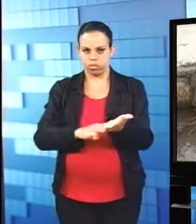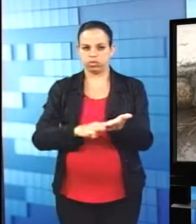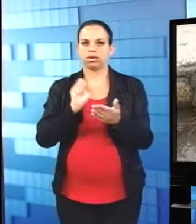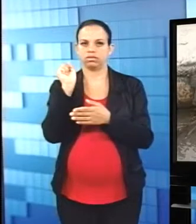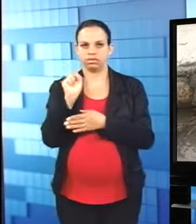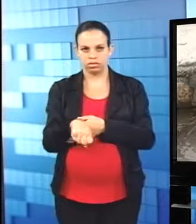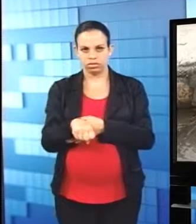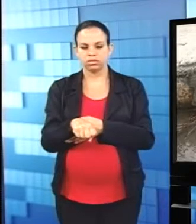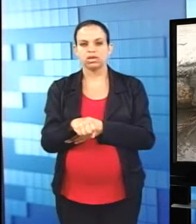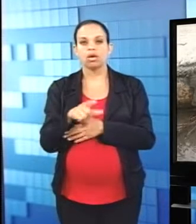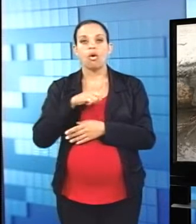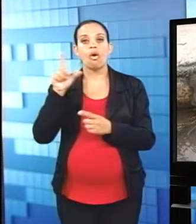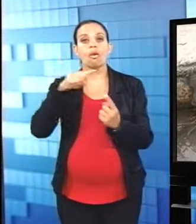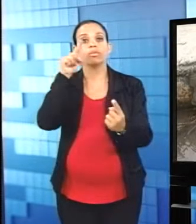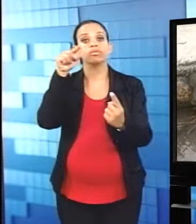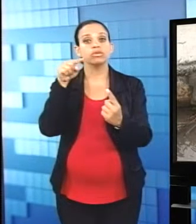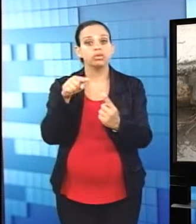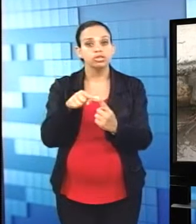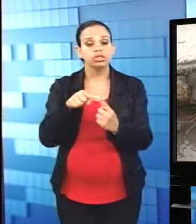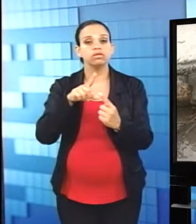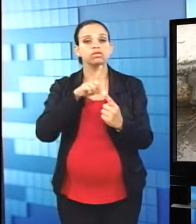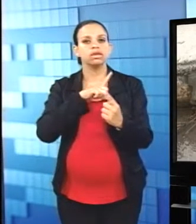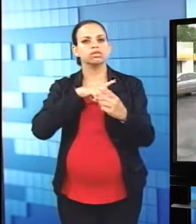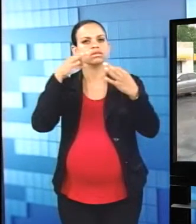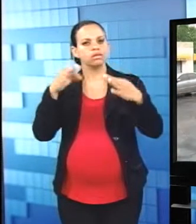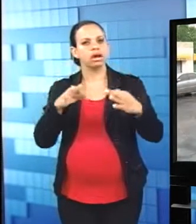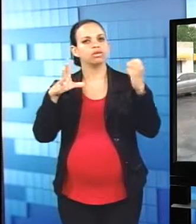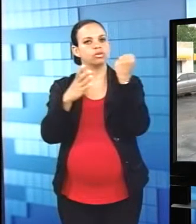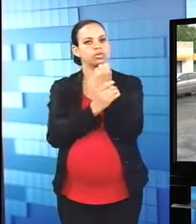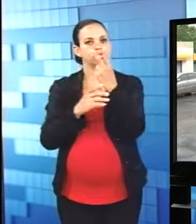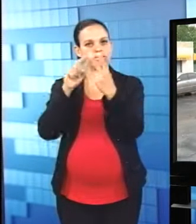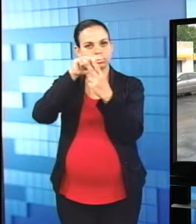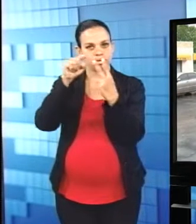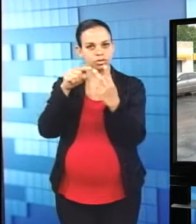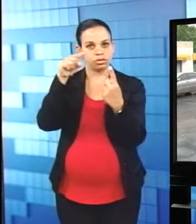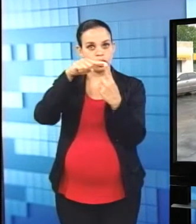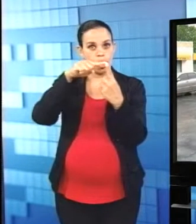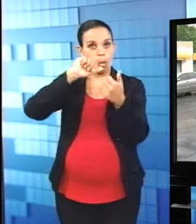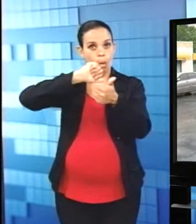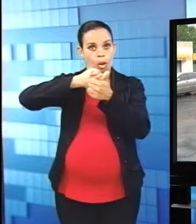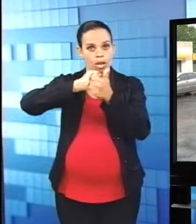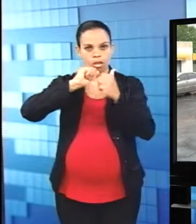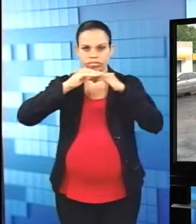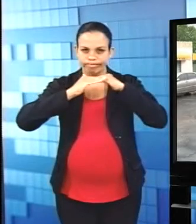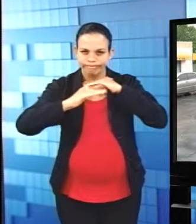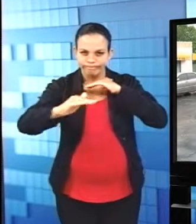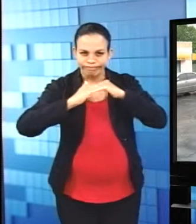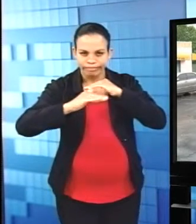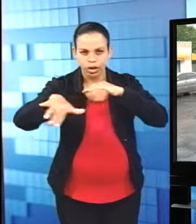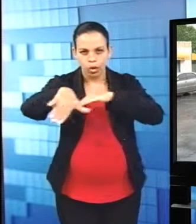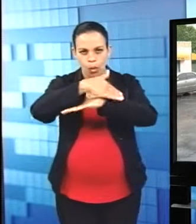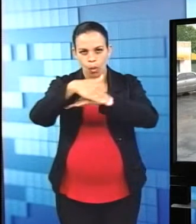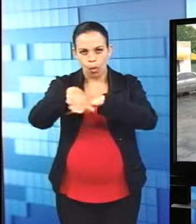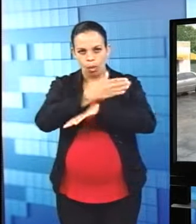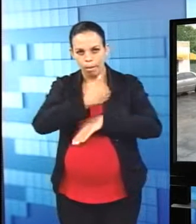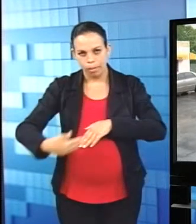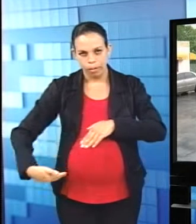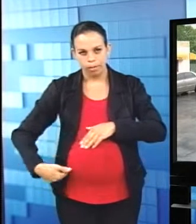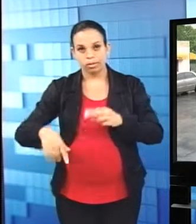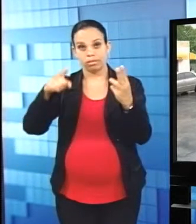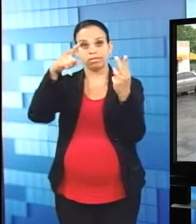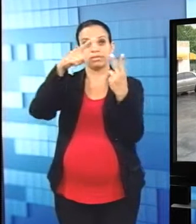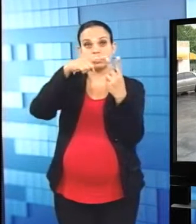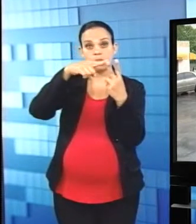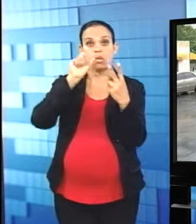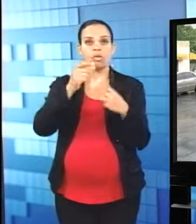que realmente a motivação tenha sido vingança. Agora, a polícia está à procura do suposto mandante do crime, o pastor Edmar dos